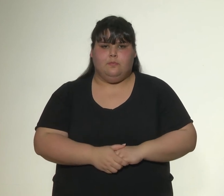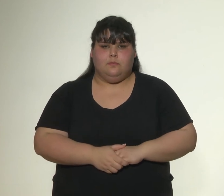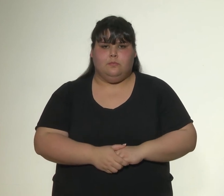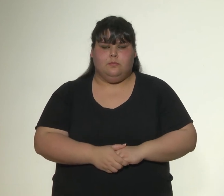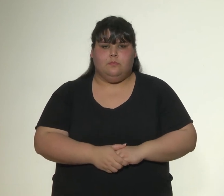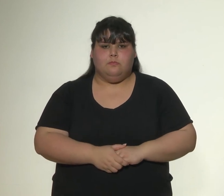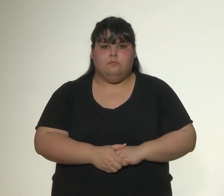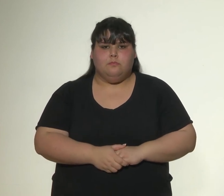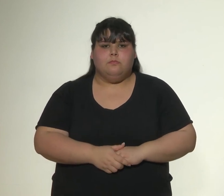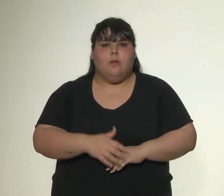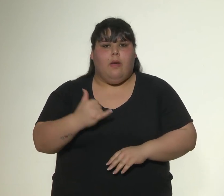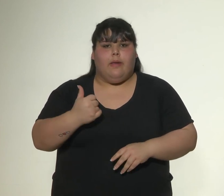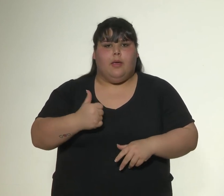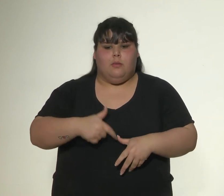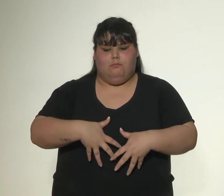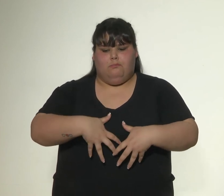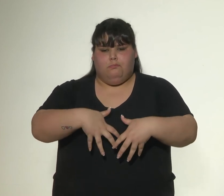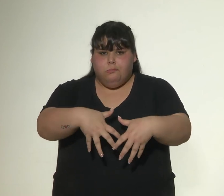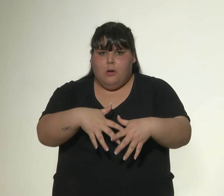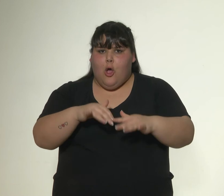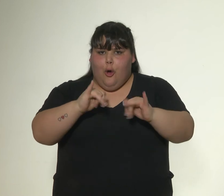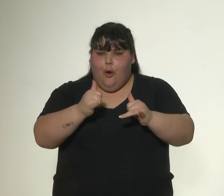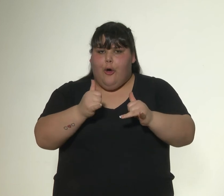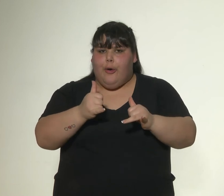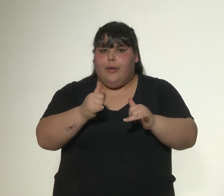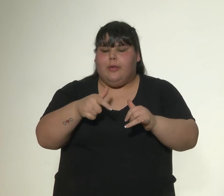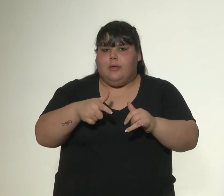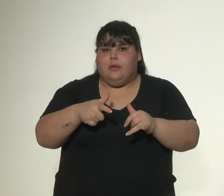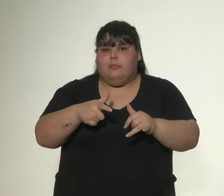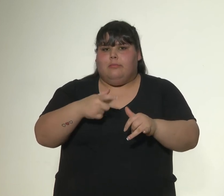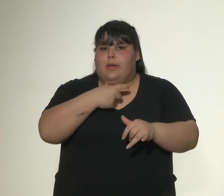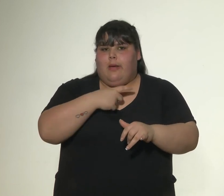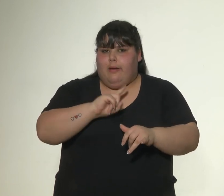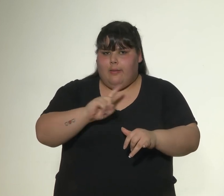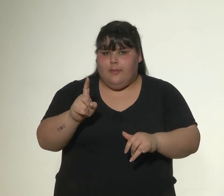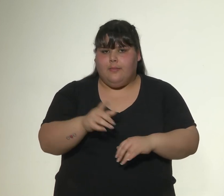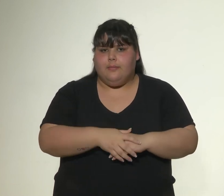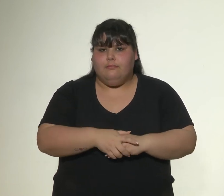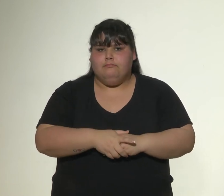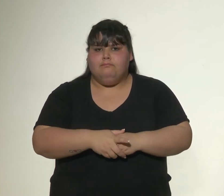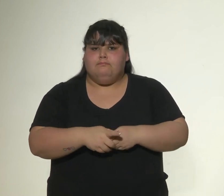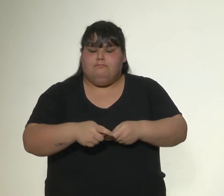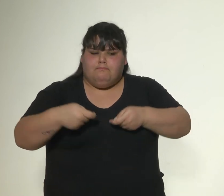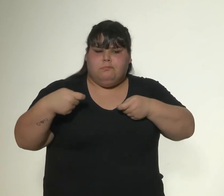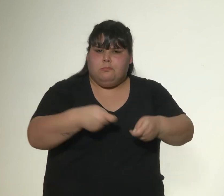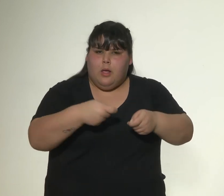Alto riesgo de embarazo precoz y no deseado. Sometimiento a